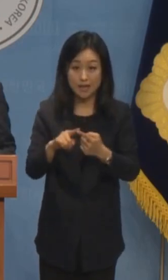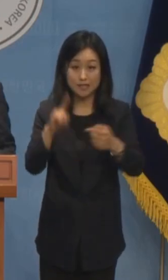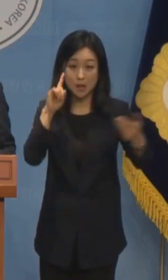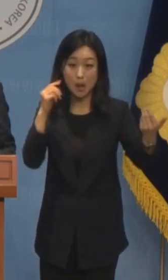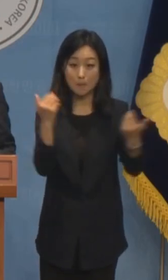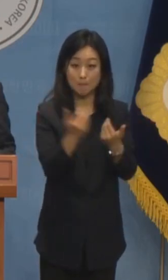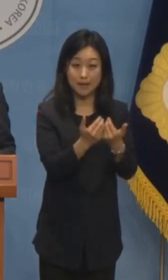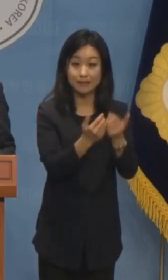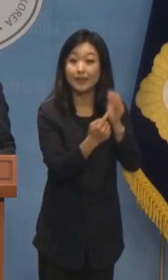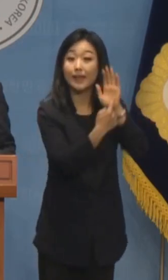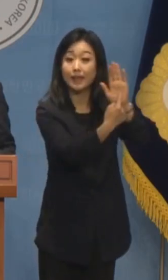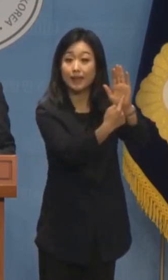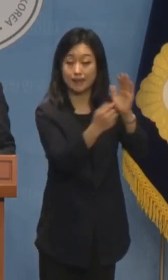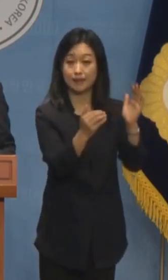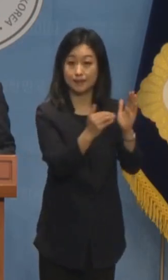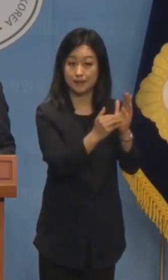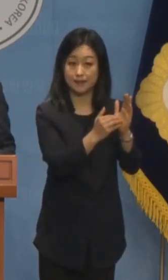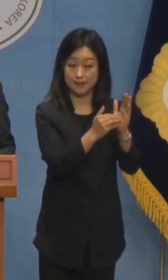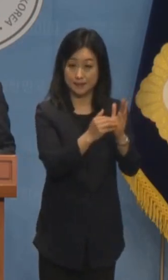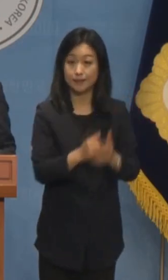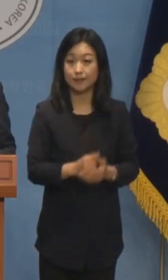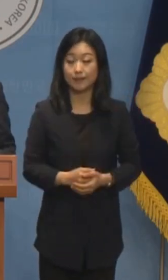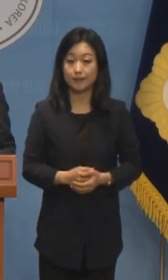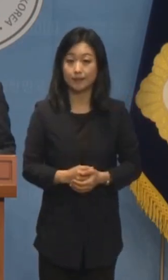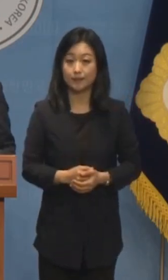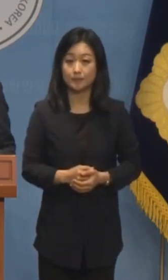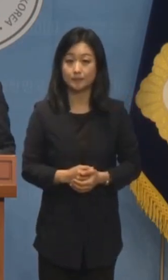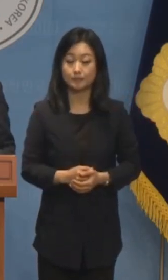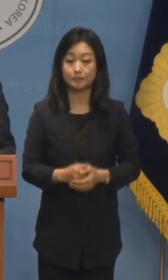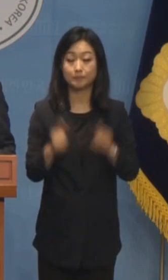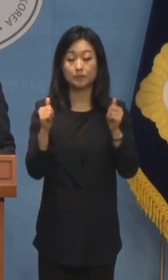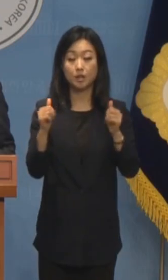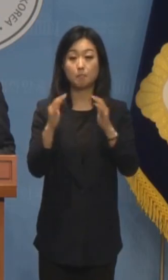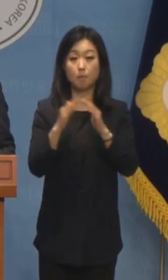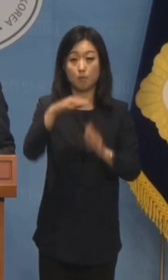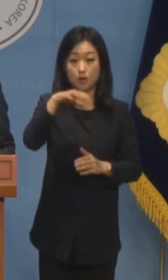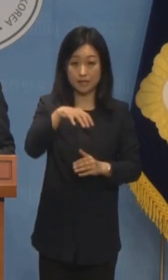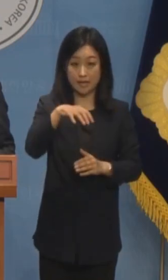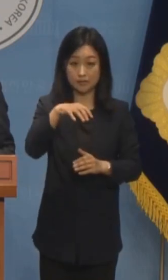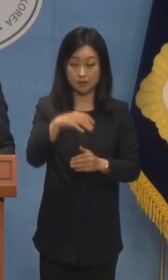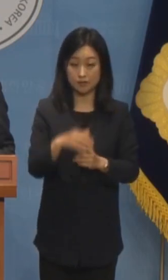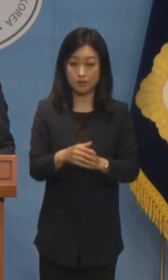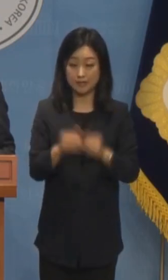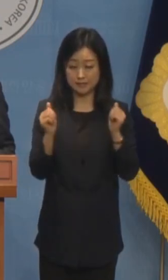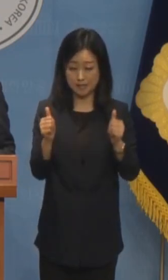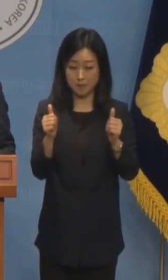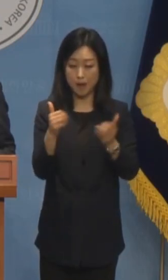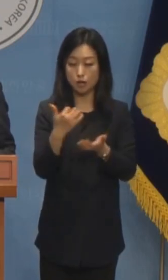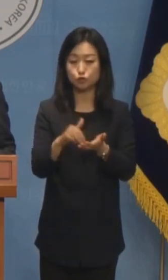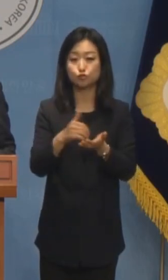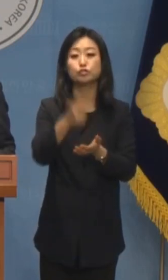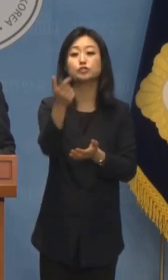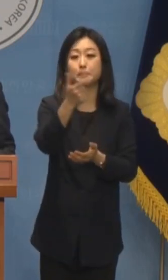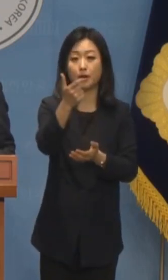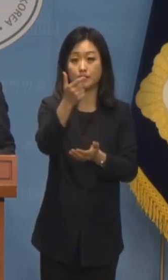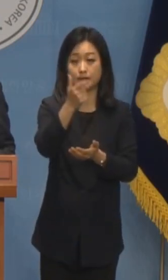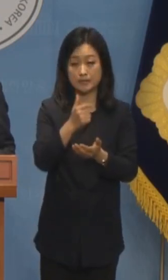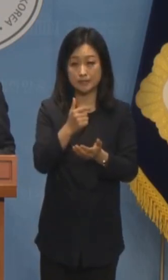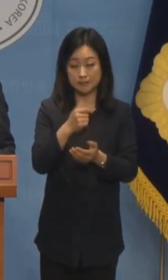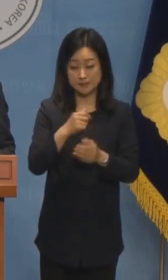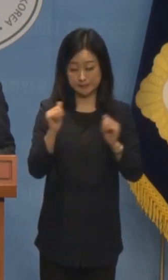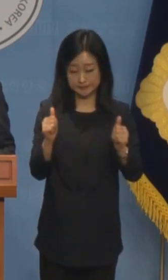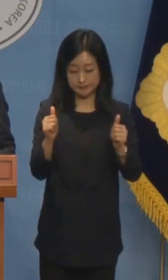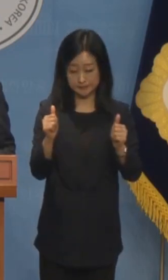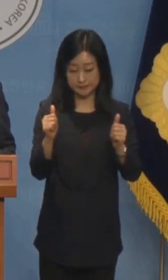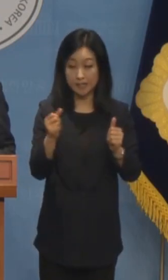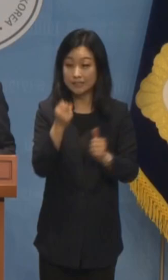부정하는 논평을 내놨습니다. 법원이 60여 차례의 공판길에 걸쳐 핵심 증인들의